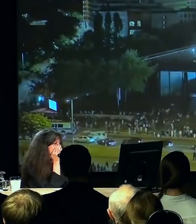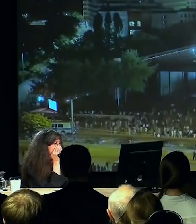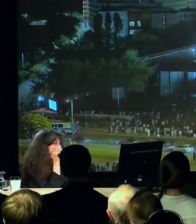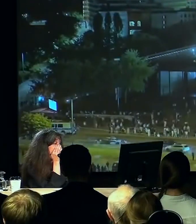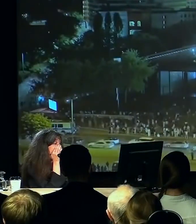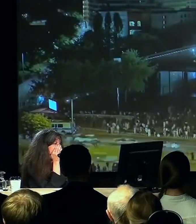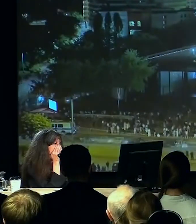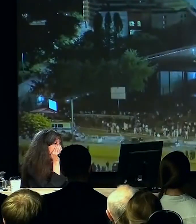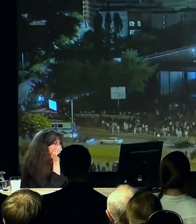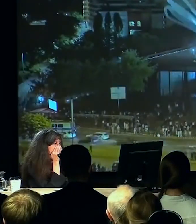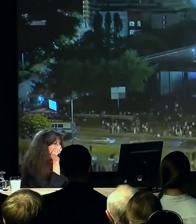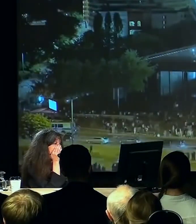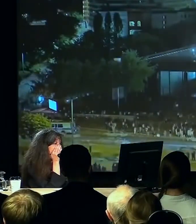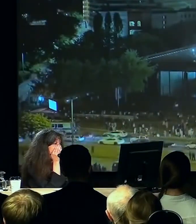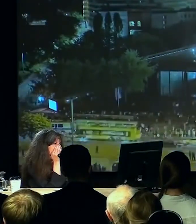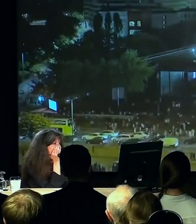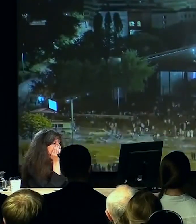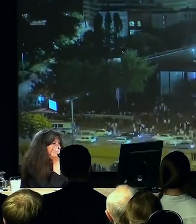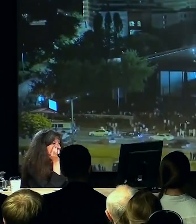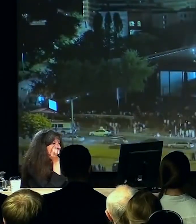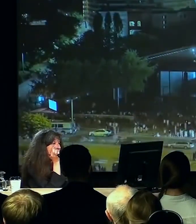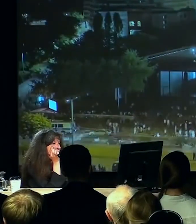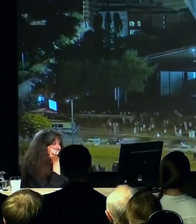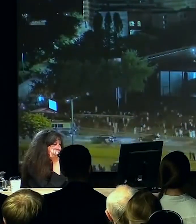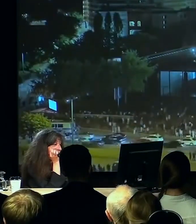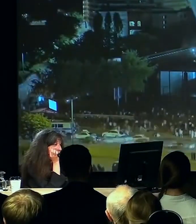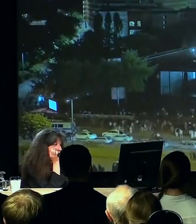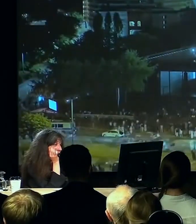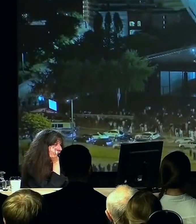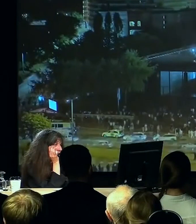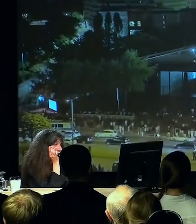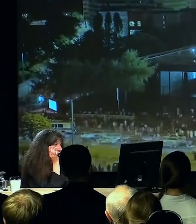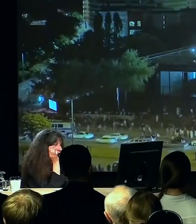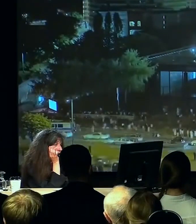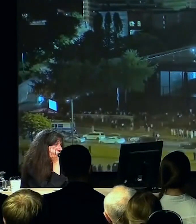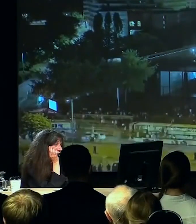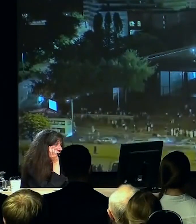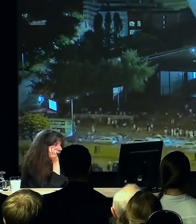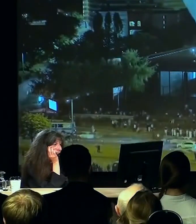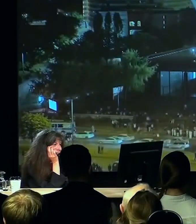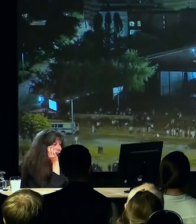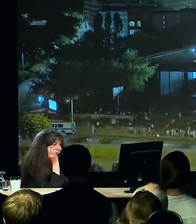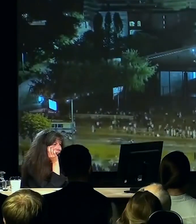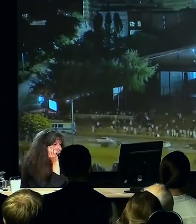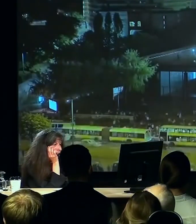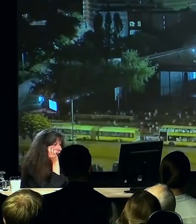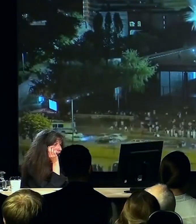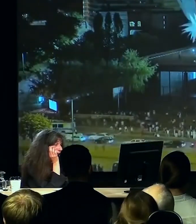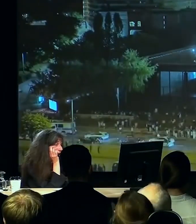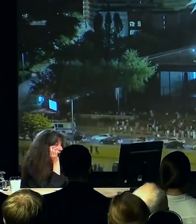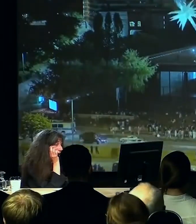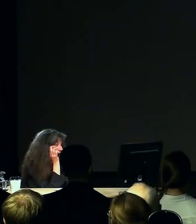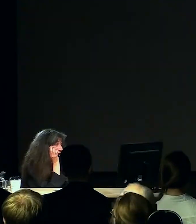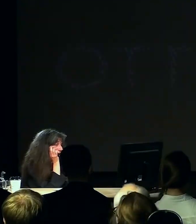Стемнело. Ещё одну огромную надувную звезду наполняют воздухом в центре крыши. Звёзды ярко